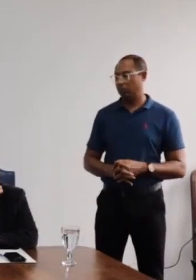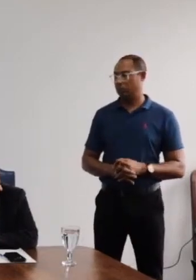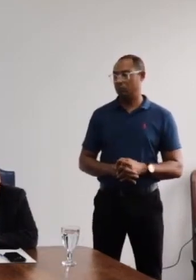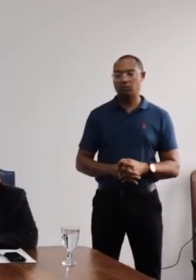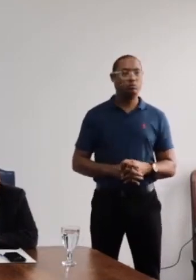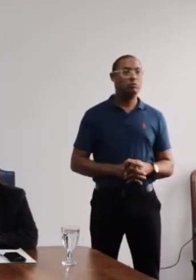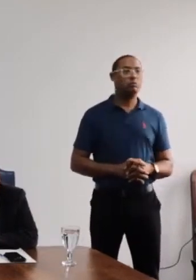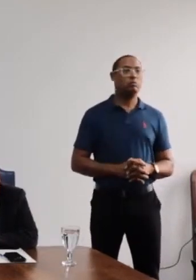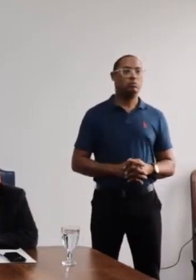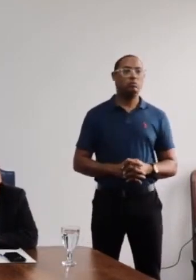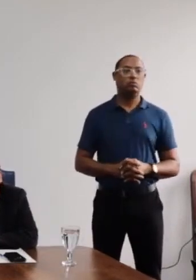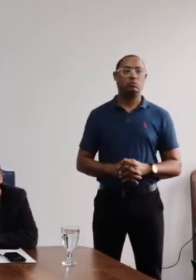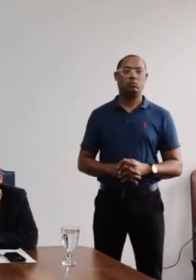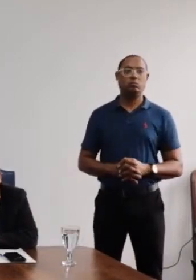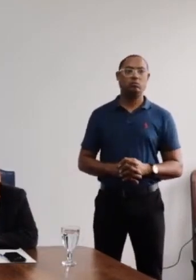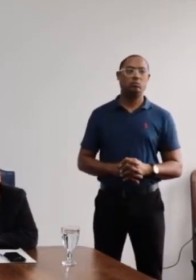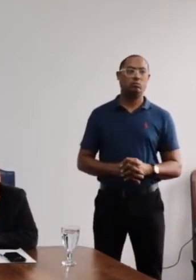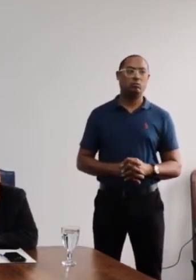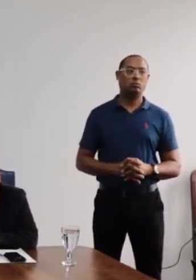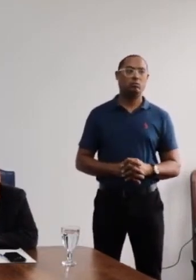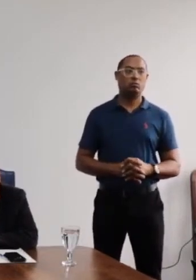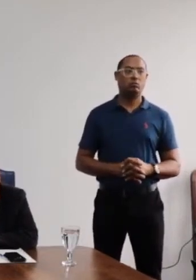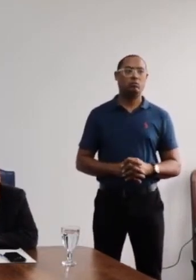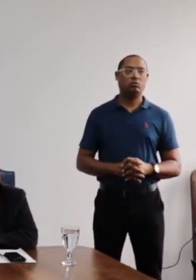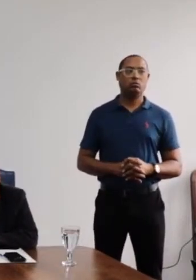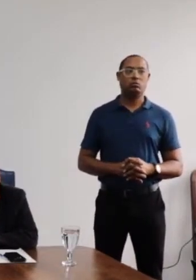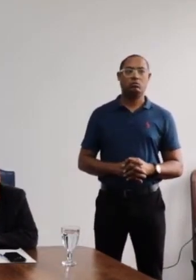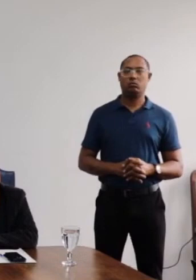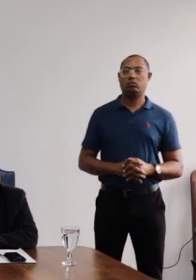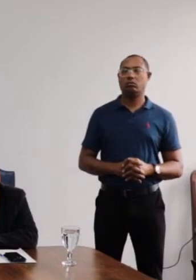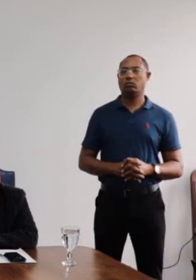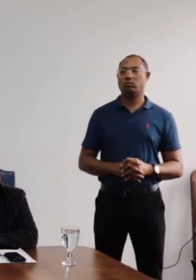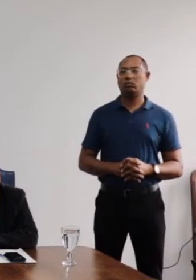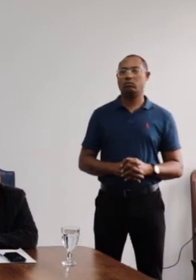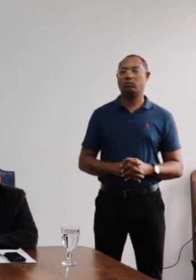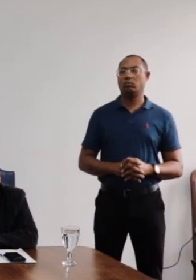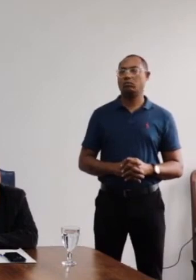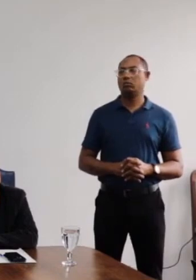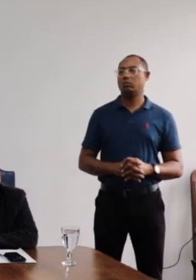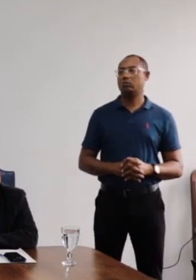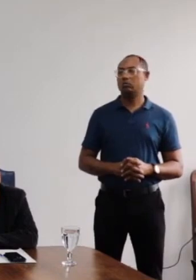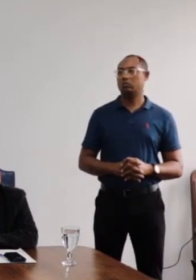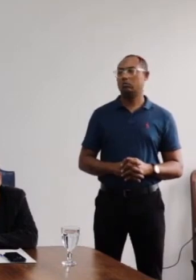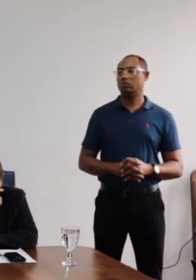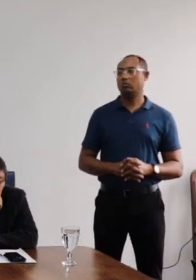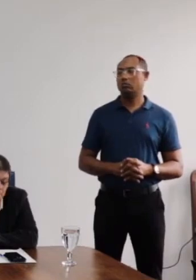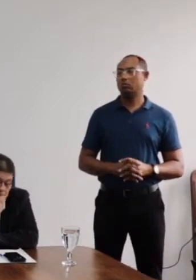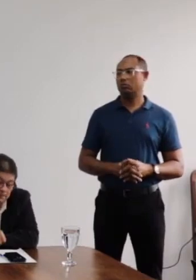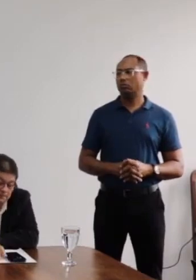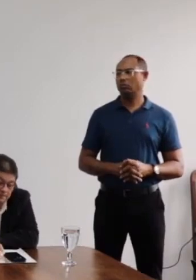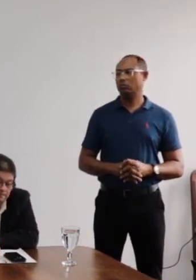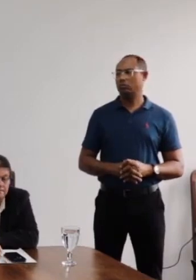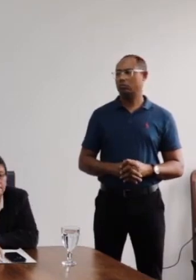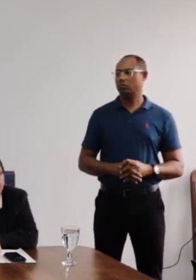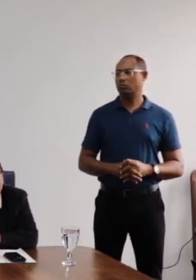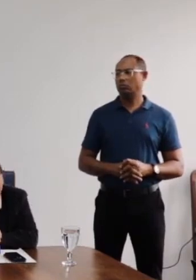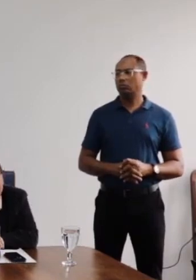7, 8, 9, 10, 11, 12, 13, 14, 15, 16, 17, 18, 19, 20.